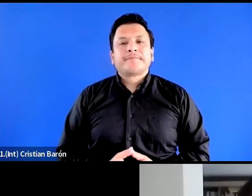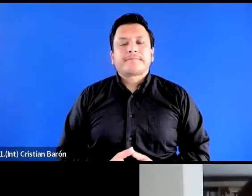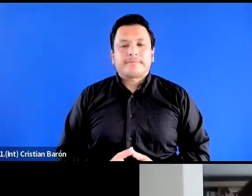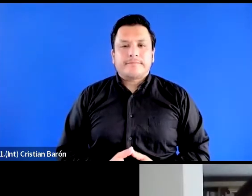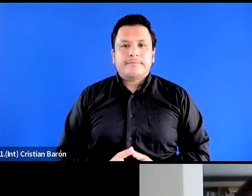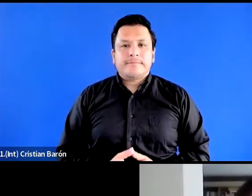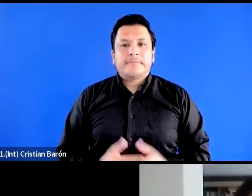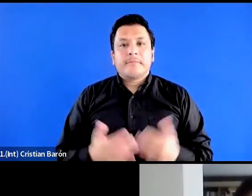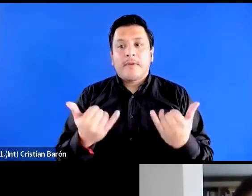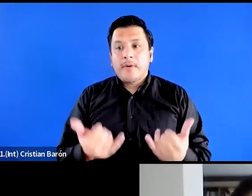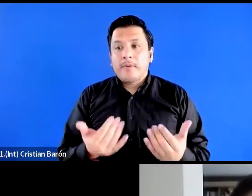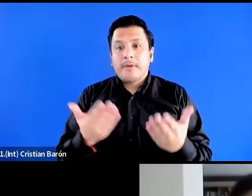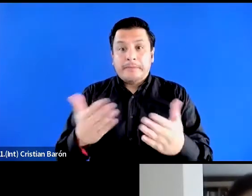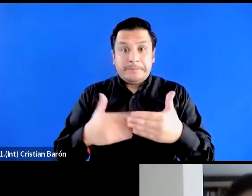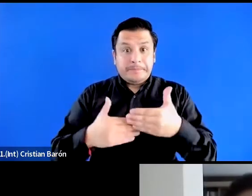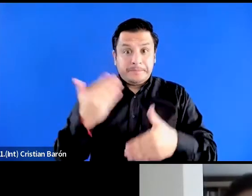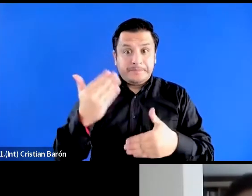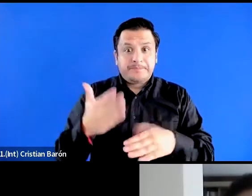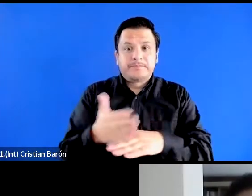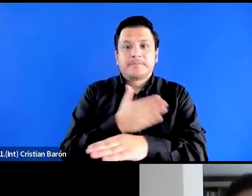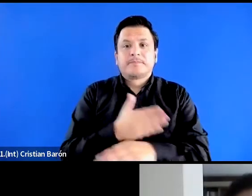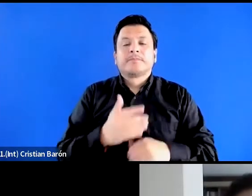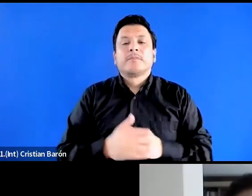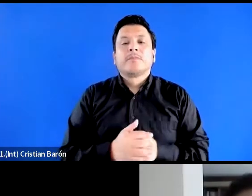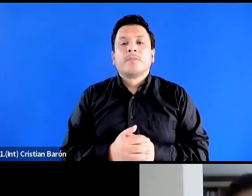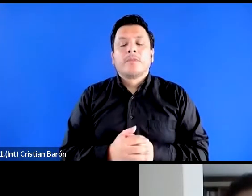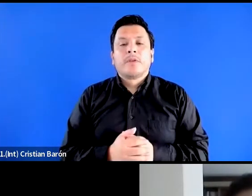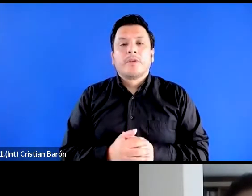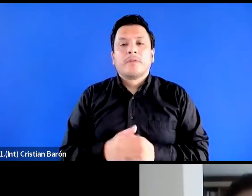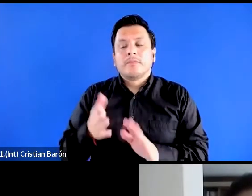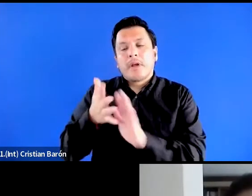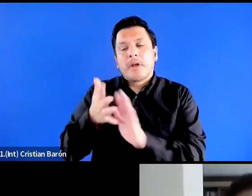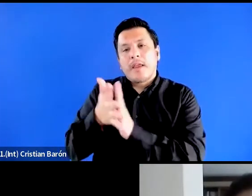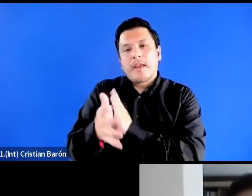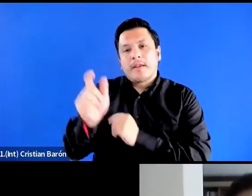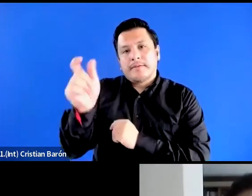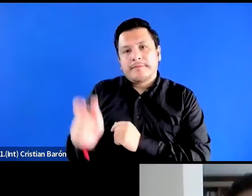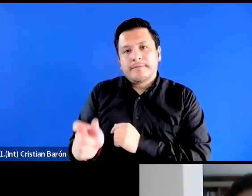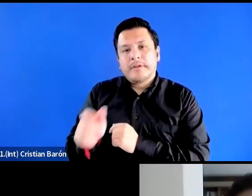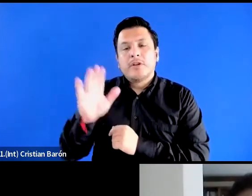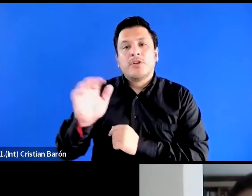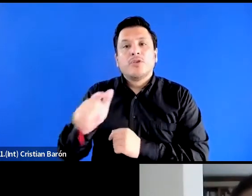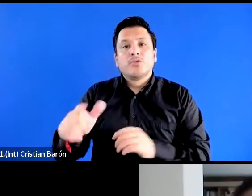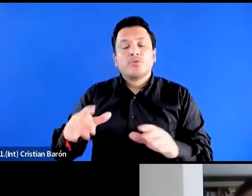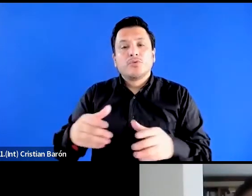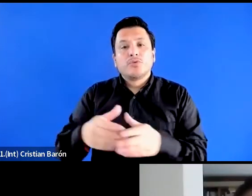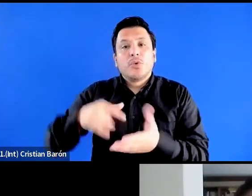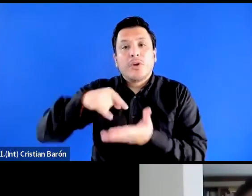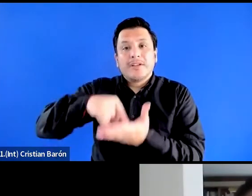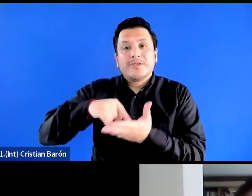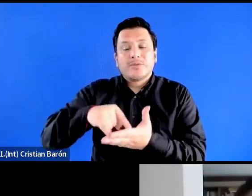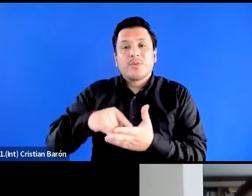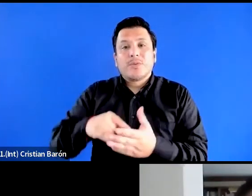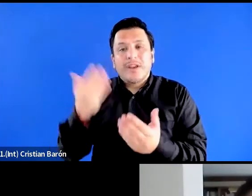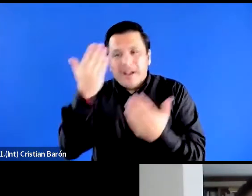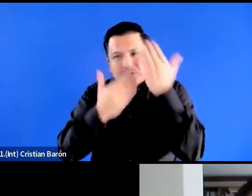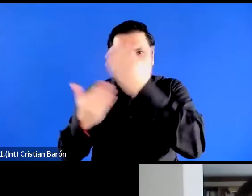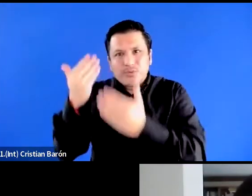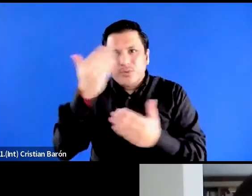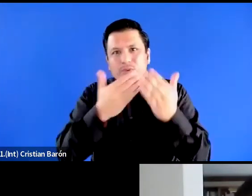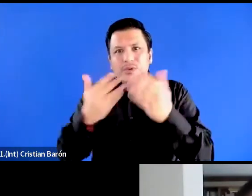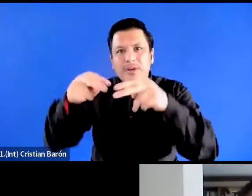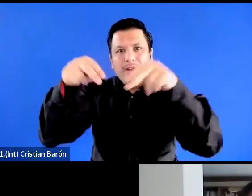A continuación, para empezar, escucharemos unas palabras de la directora de la Escuela de Estudios de Género, la